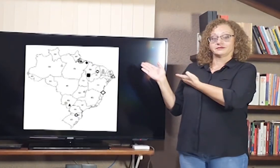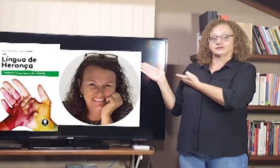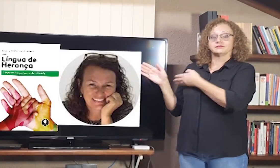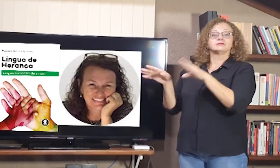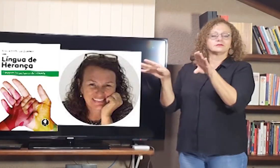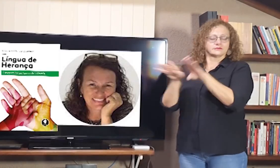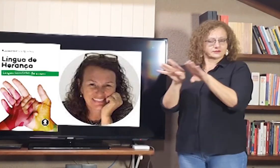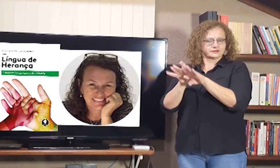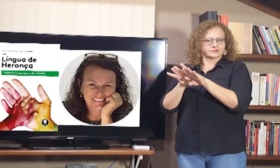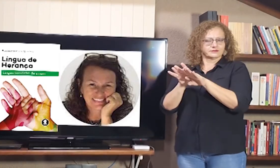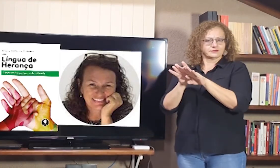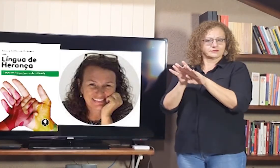interiorinas, né?